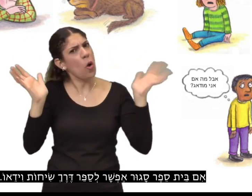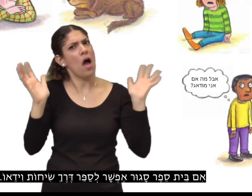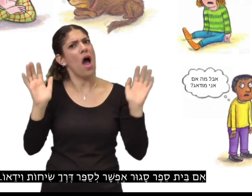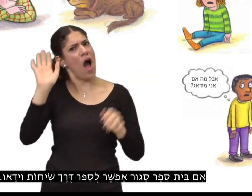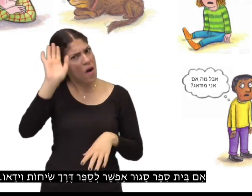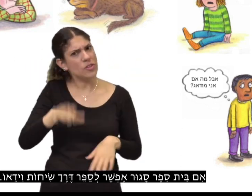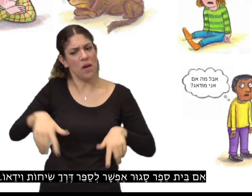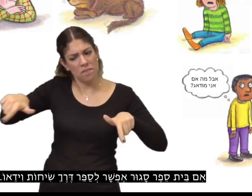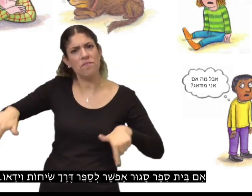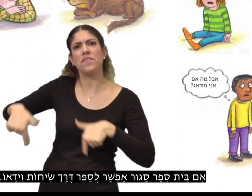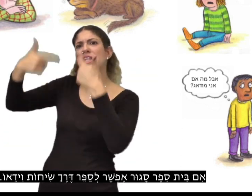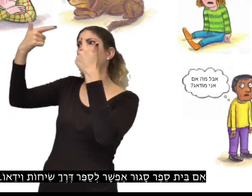לספר דרך שיחות וידאו.